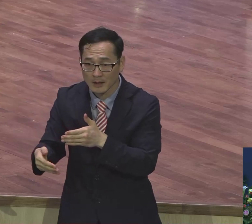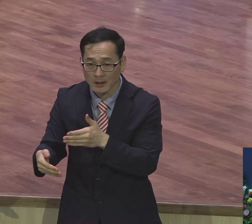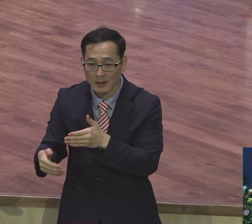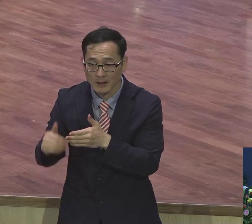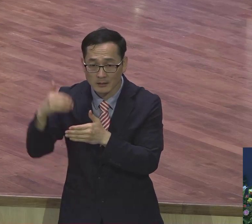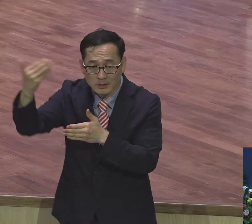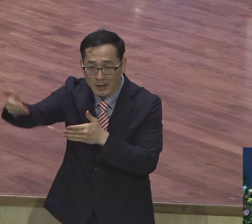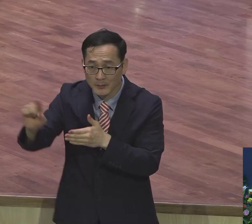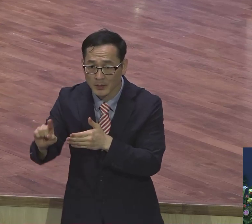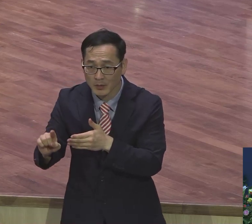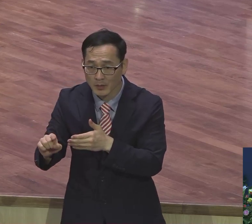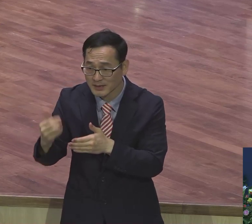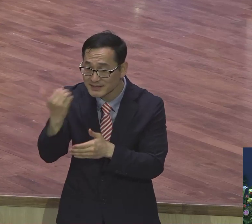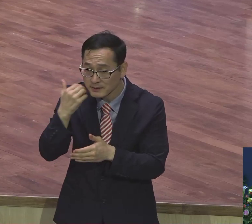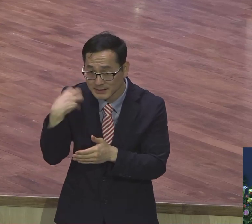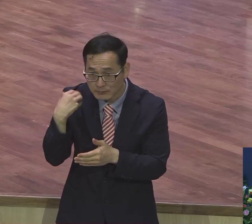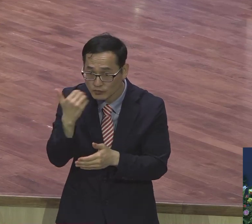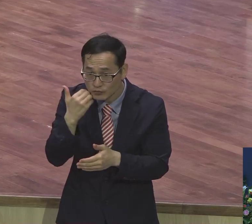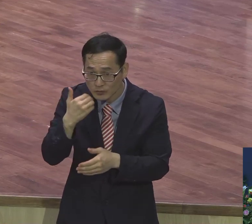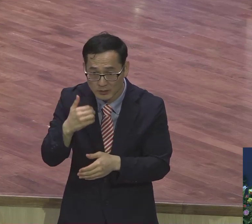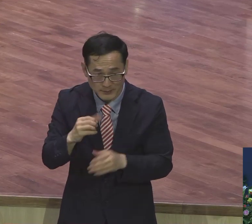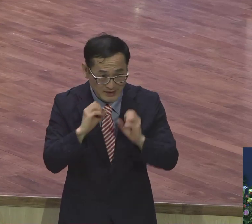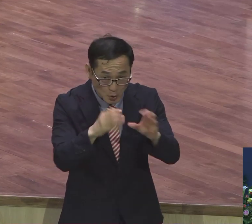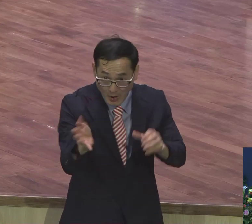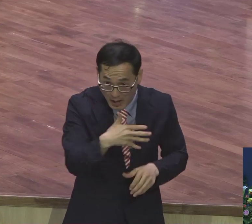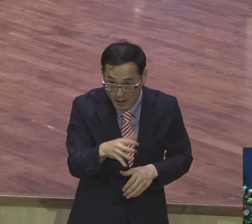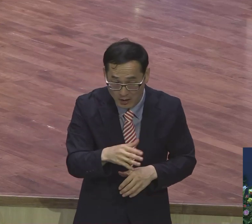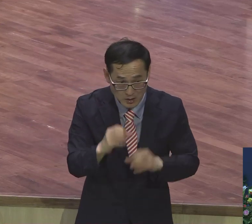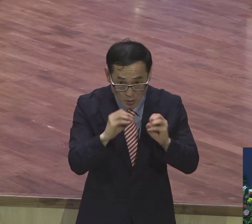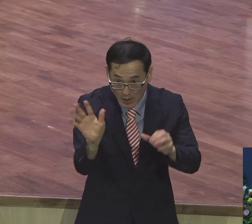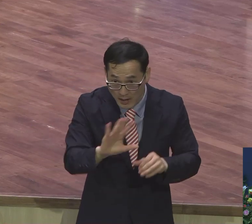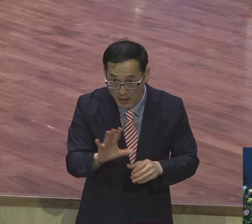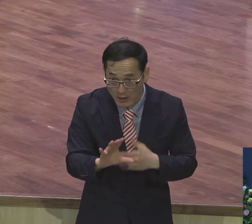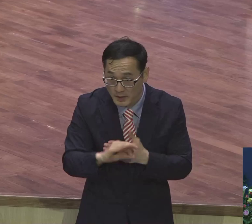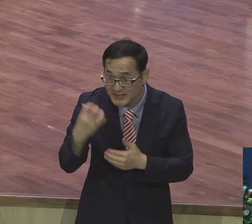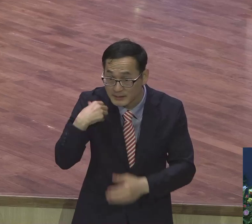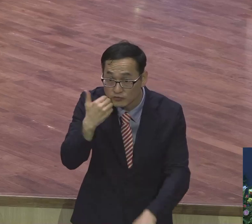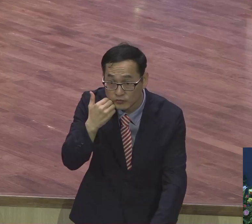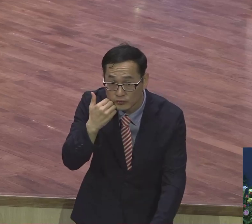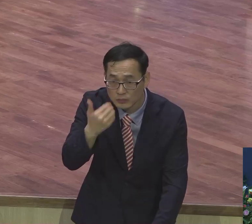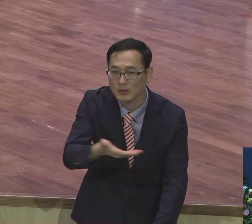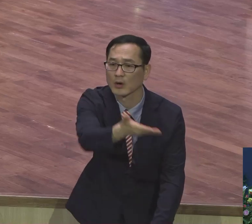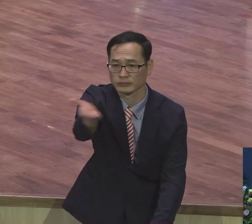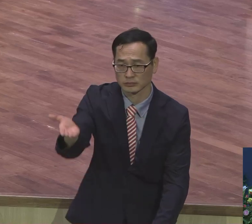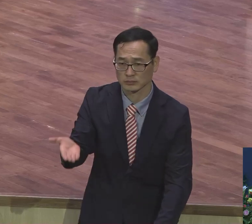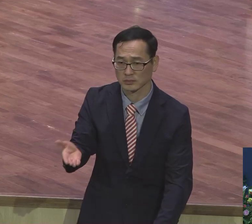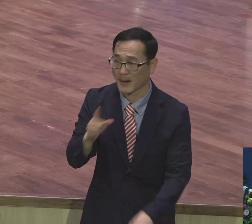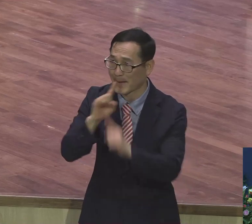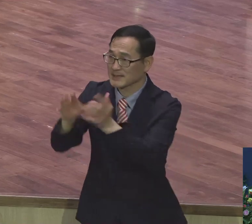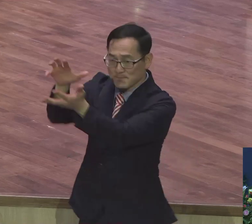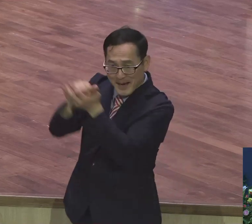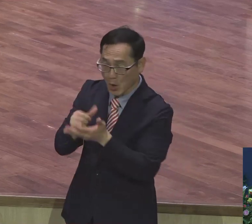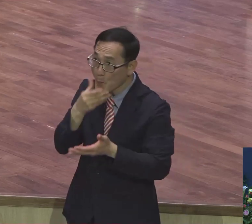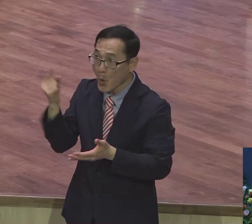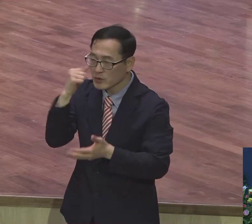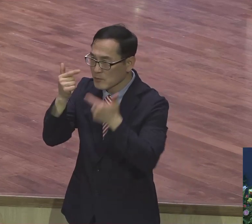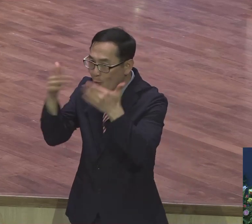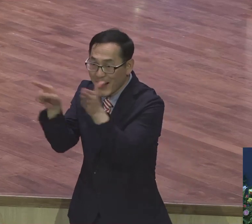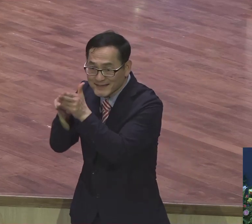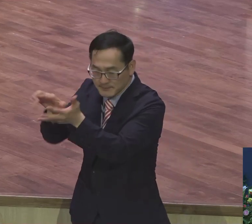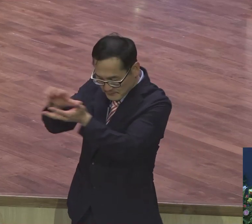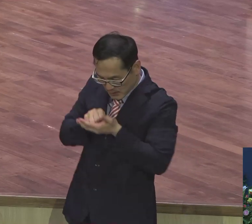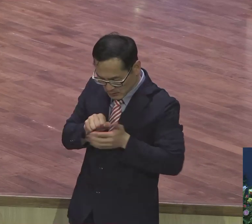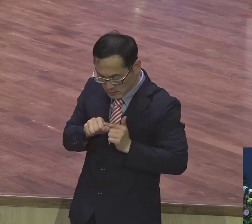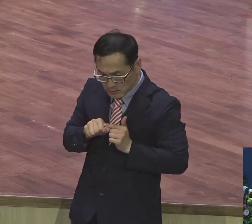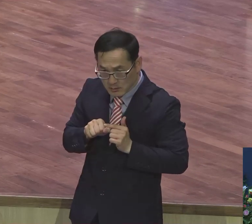여러분에게 있어요. 여러분 전도자예요. 아멘. 여러분 복음 가진 자이기 때문에